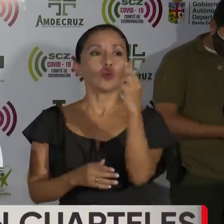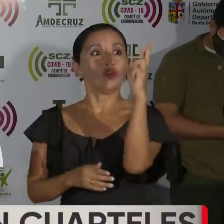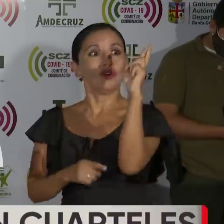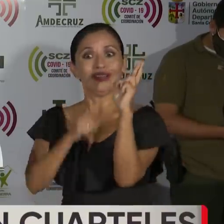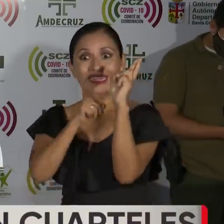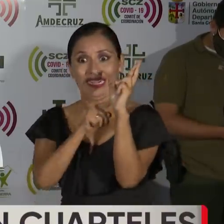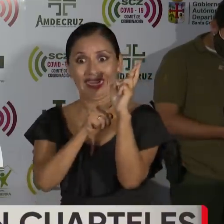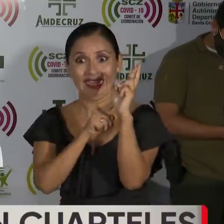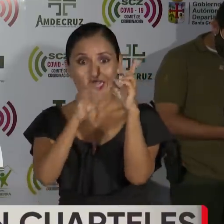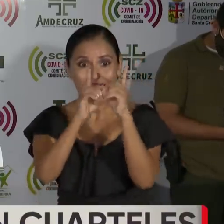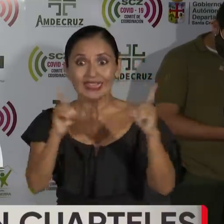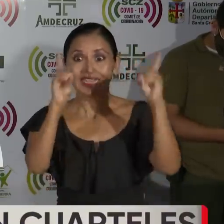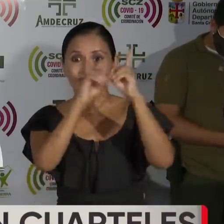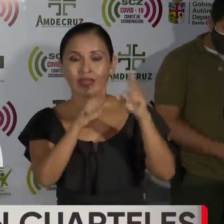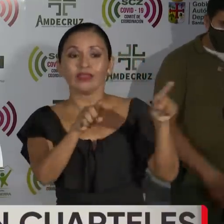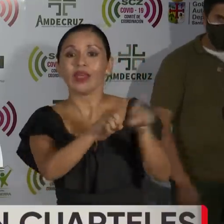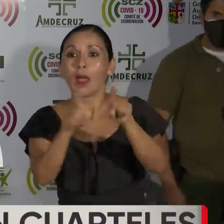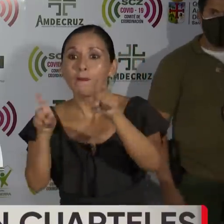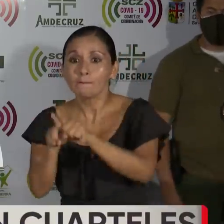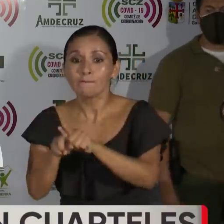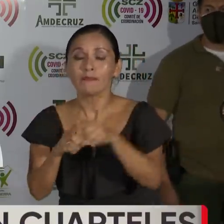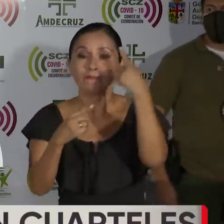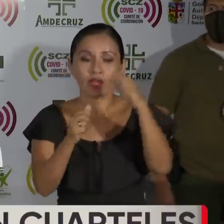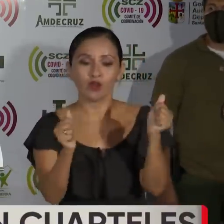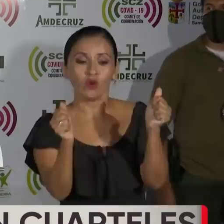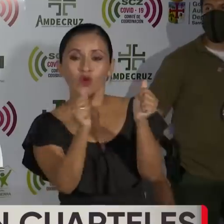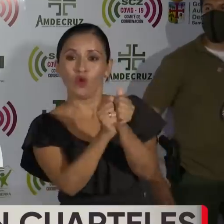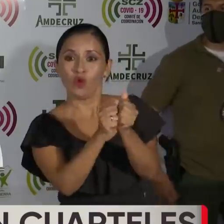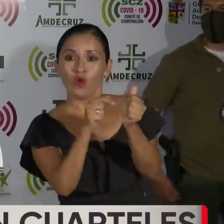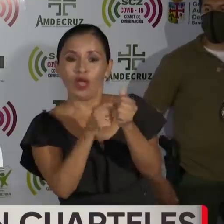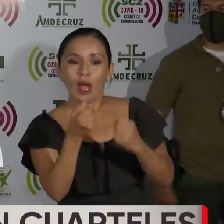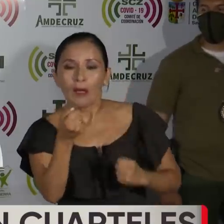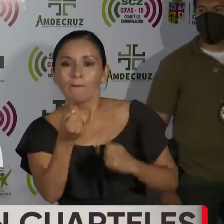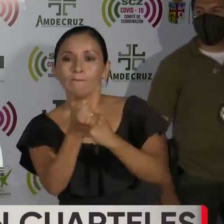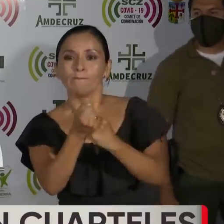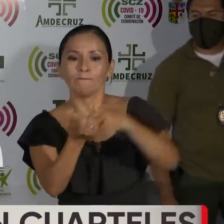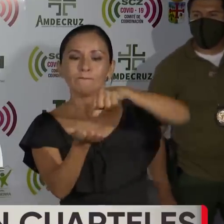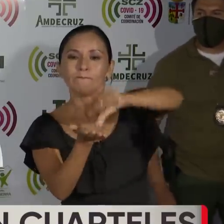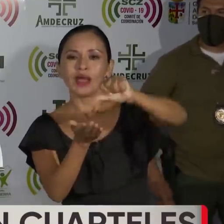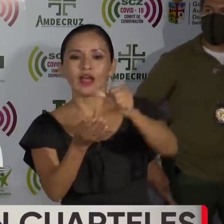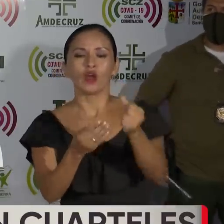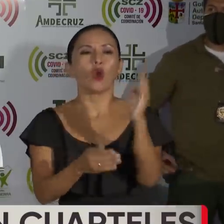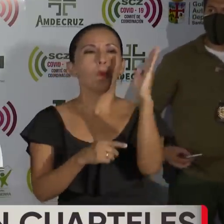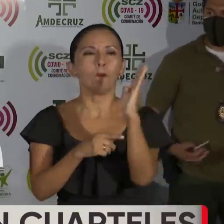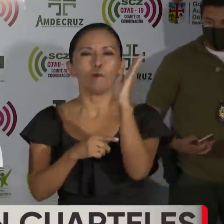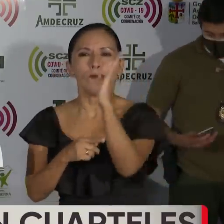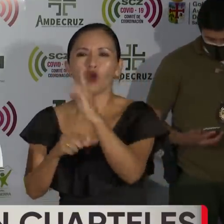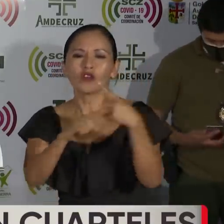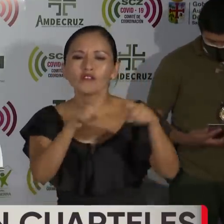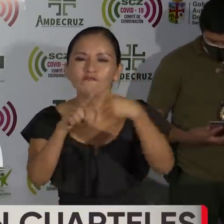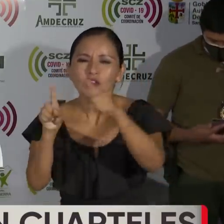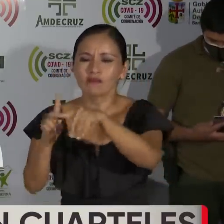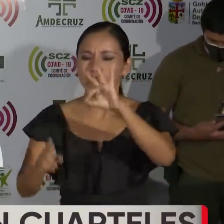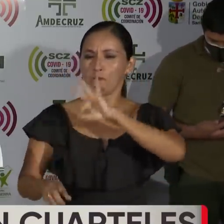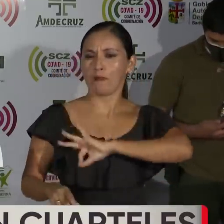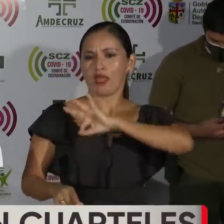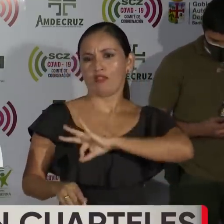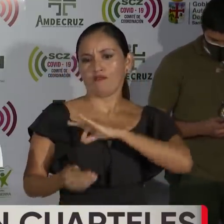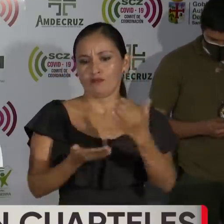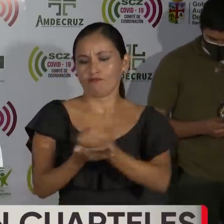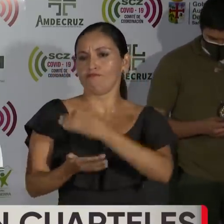renta, dignidad, sino también al acompañamiento y apoyo al pago de bonos y otros beneficios.